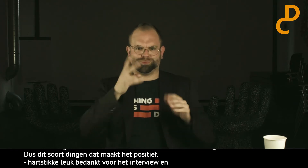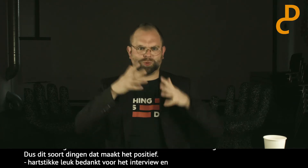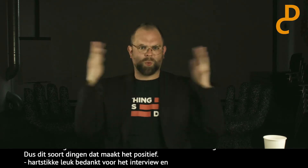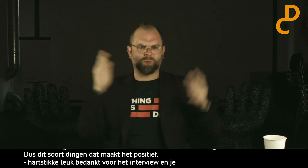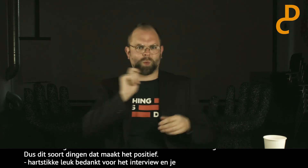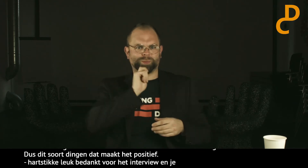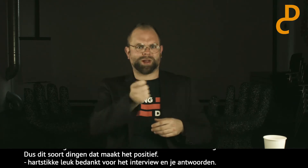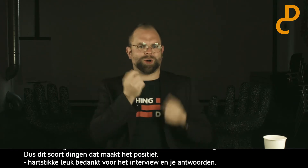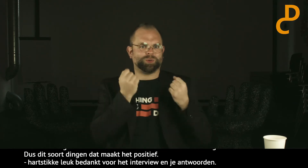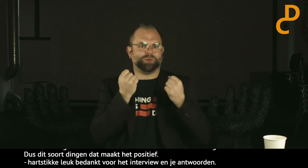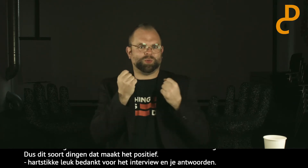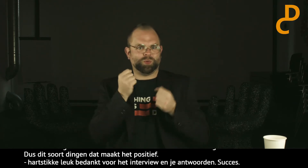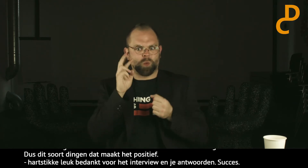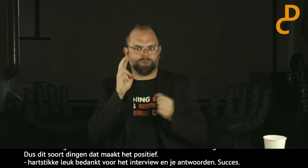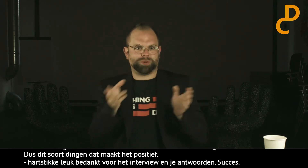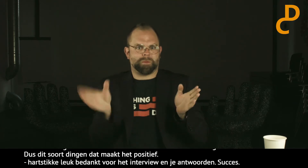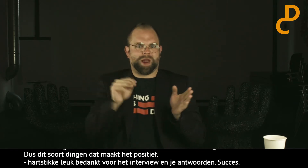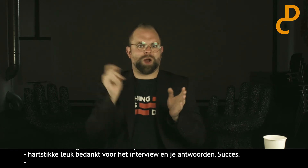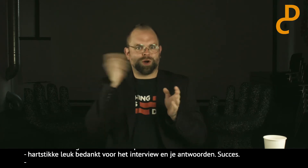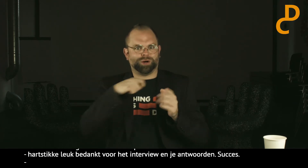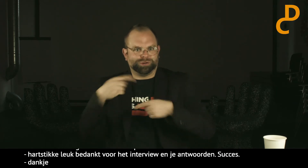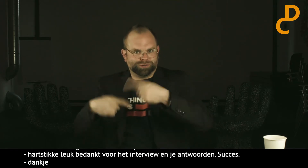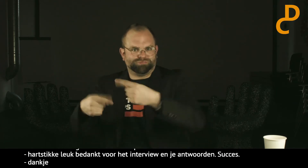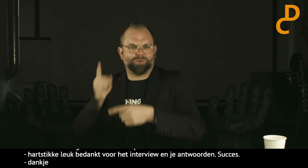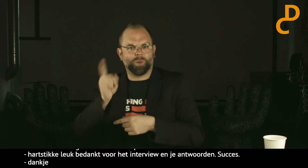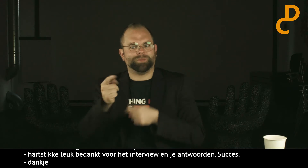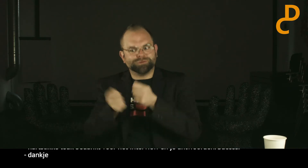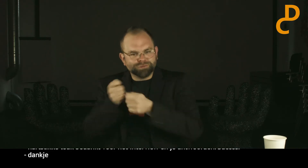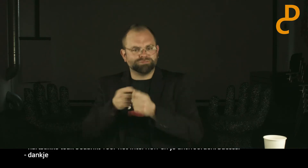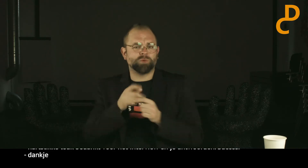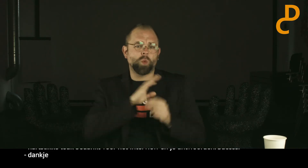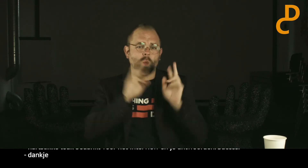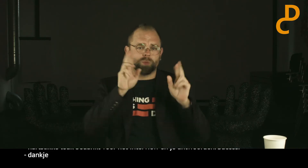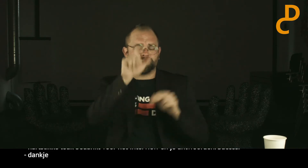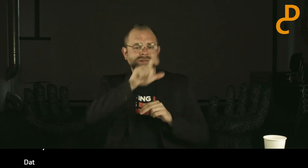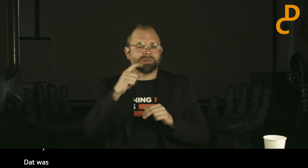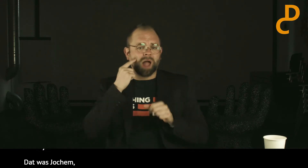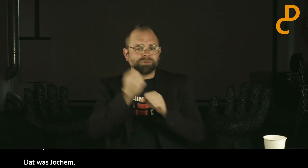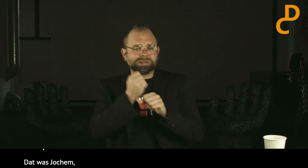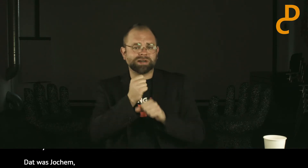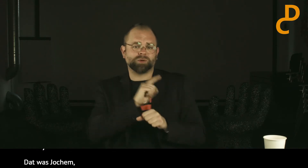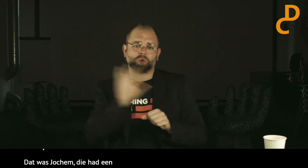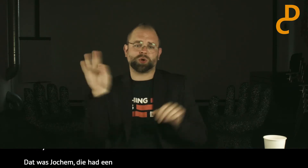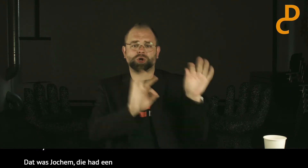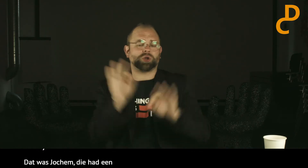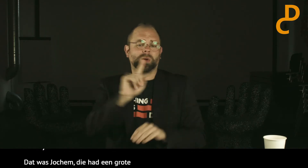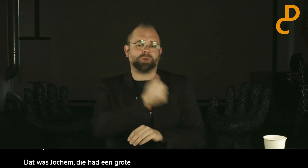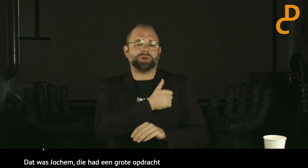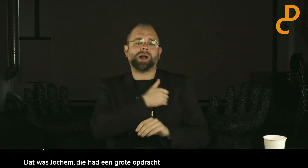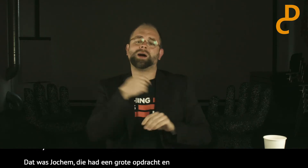Nou, dat was Jochem. Want die had dus een hele grote opdracht. Ik hoop dat het lukt, dat het gewoon goed gaat met de zorg. En ook voor de mensen van de dagbesteding,